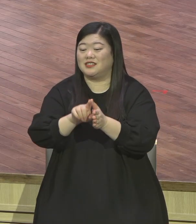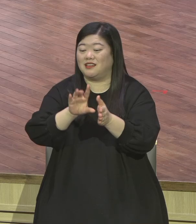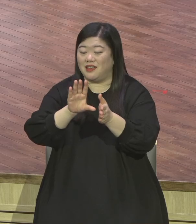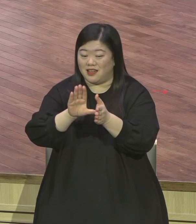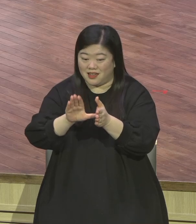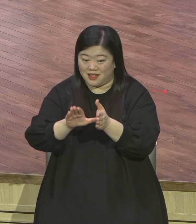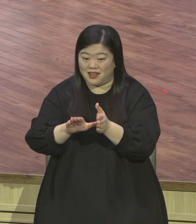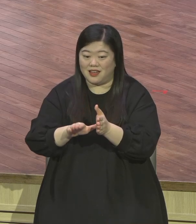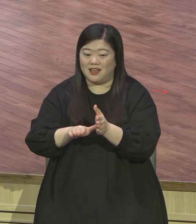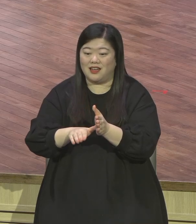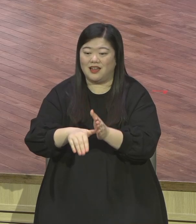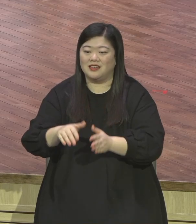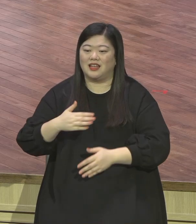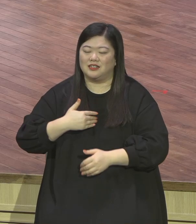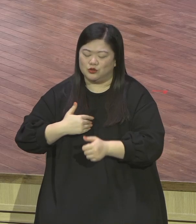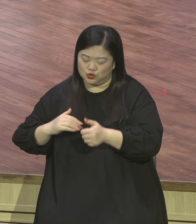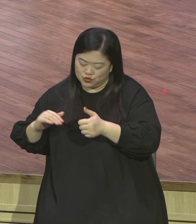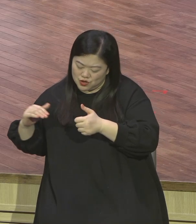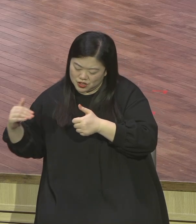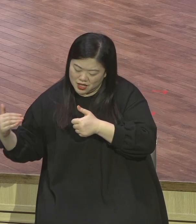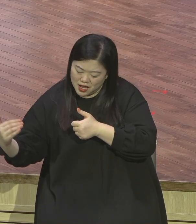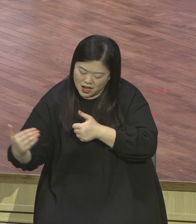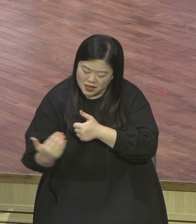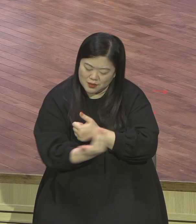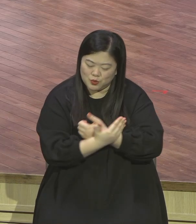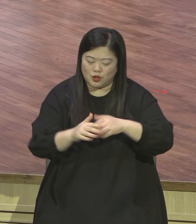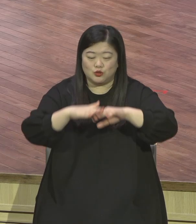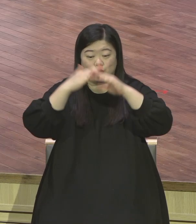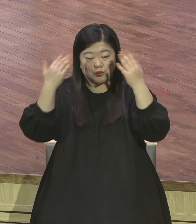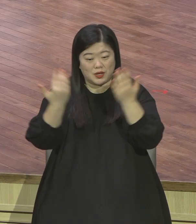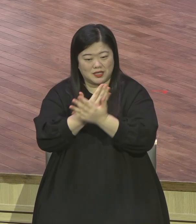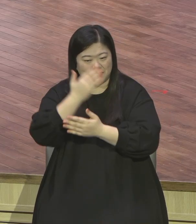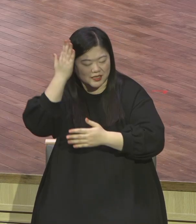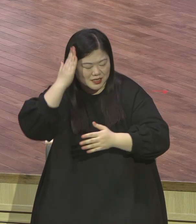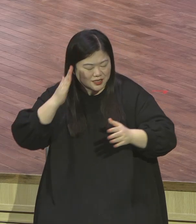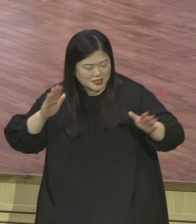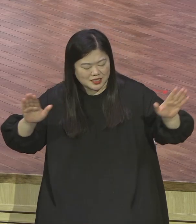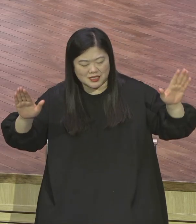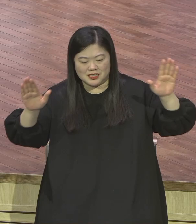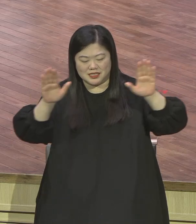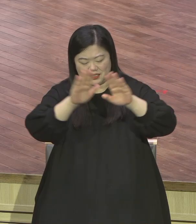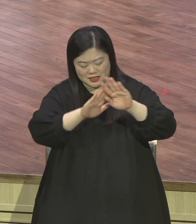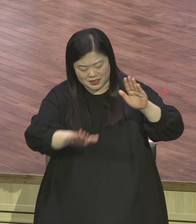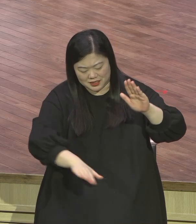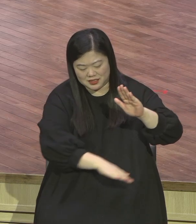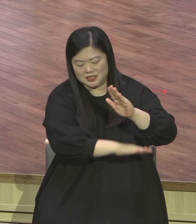어느 나를 둘러싼 모든 어둠에 거늘들은